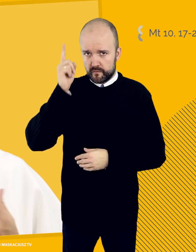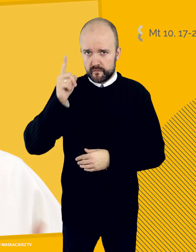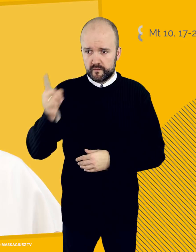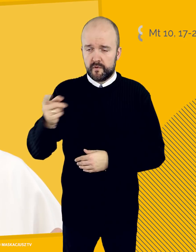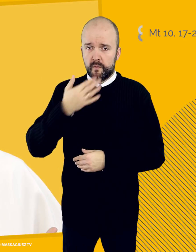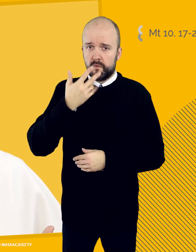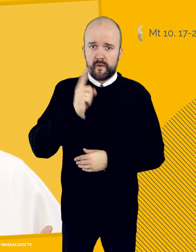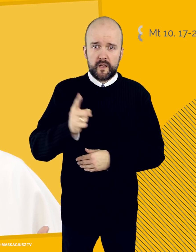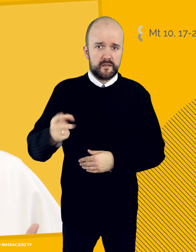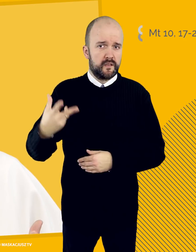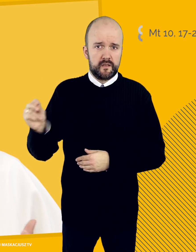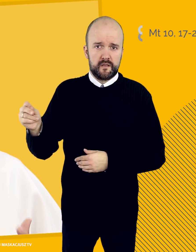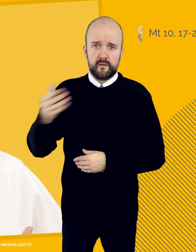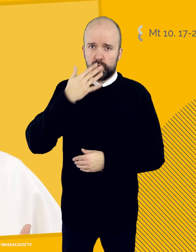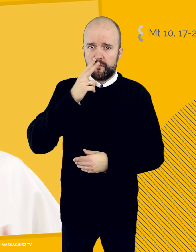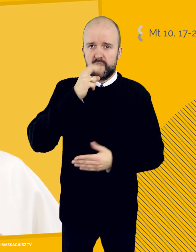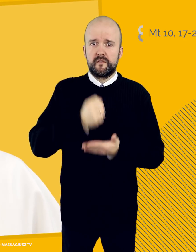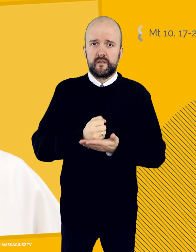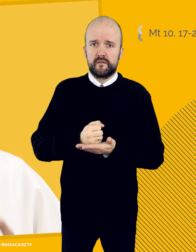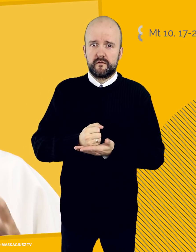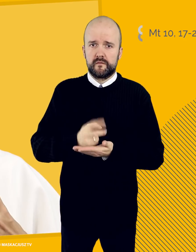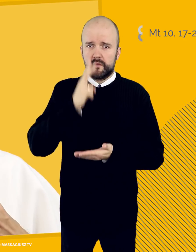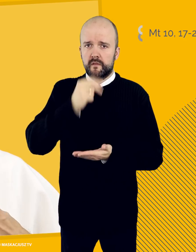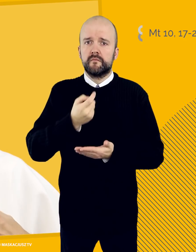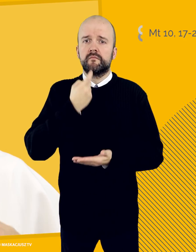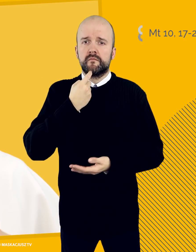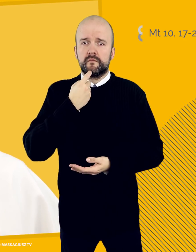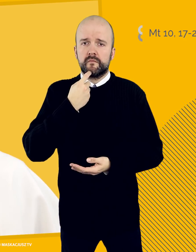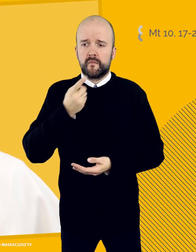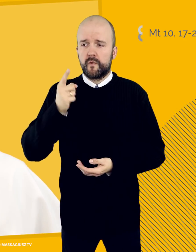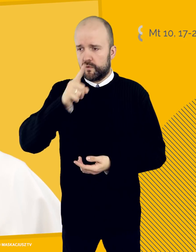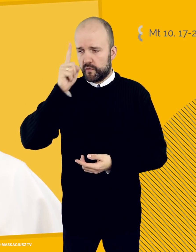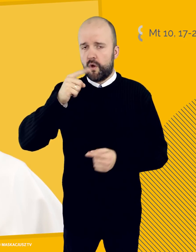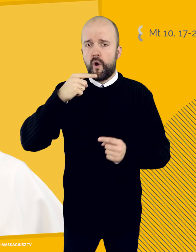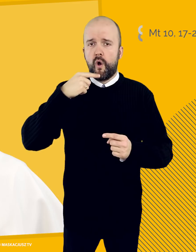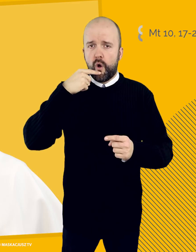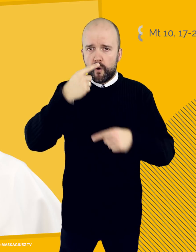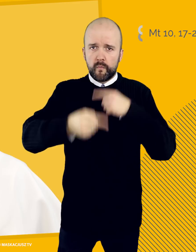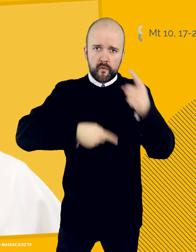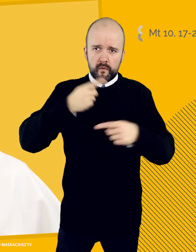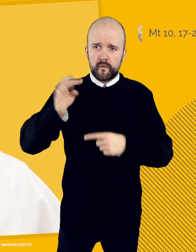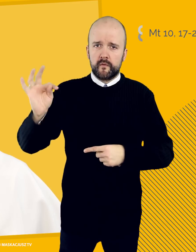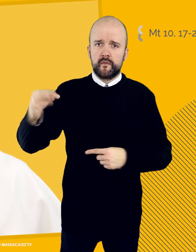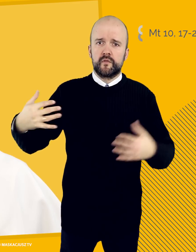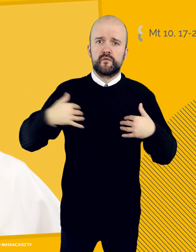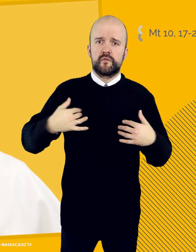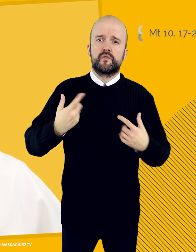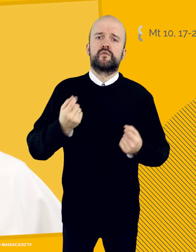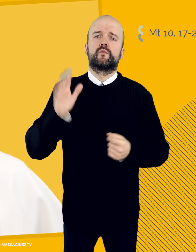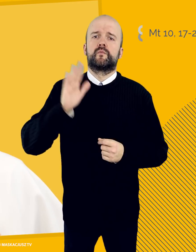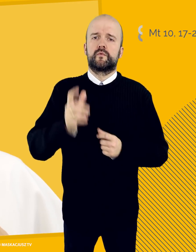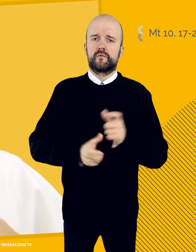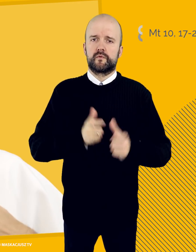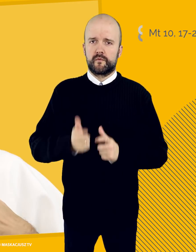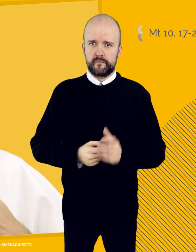świadectwo. Świadectwo czyli co? Czyli opowiadają o tym, co Bóg uczynił w ich życiu. Na przykład,